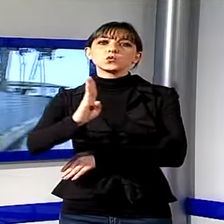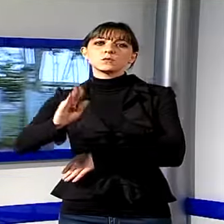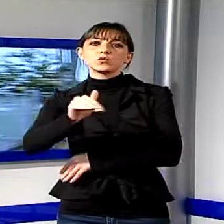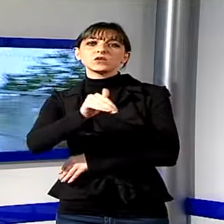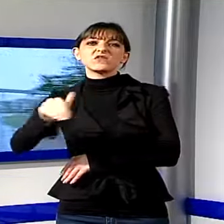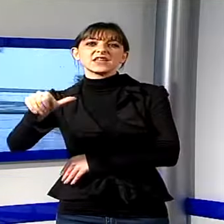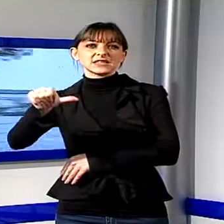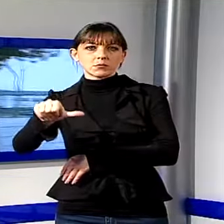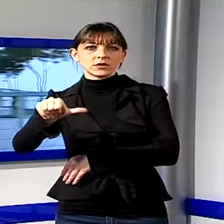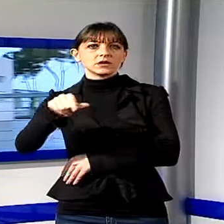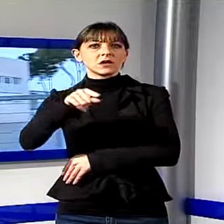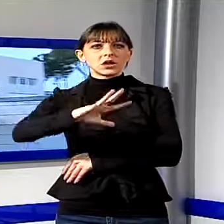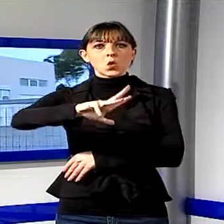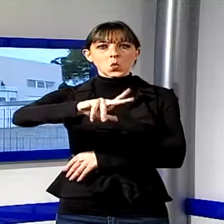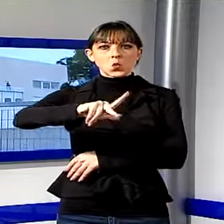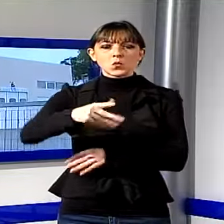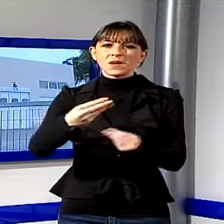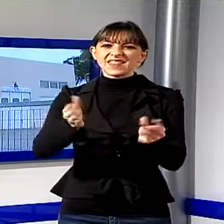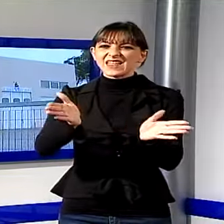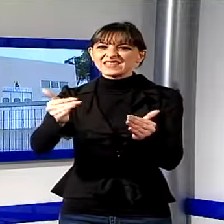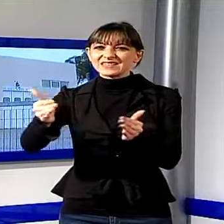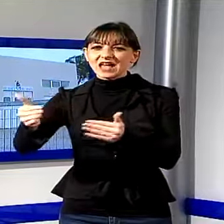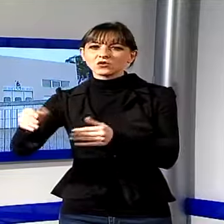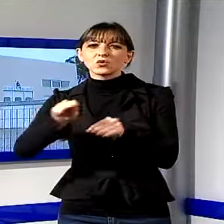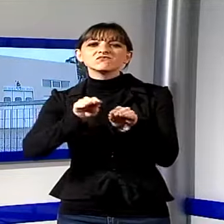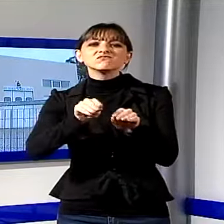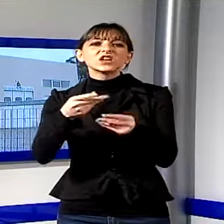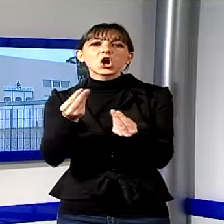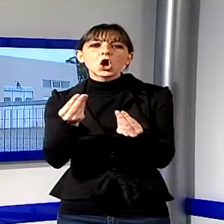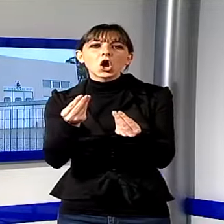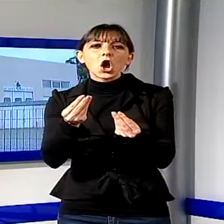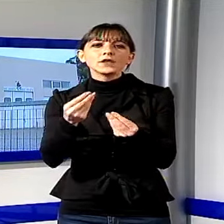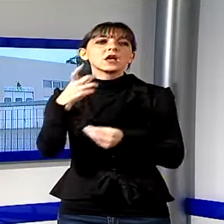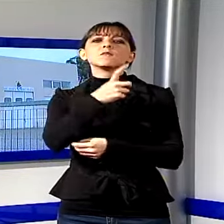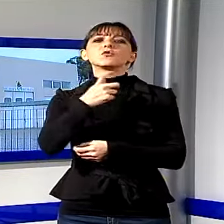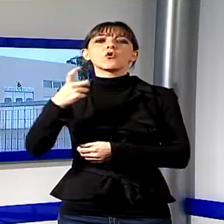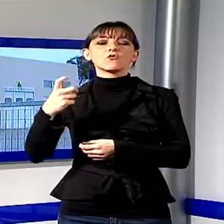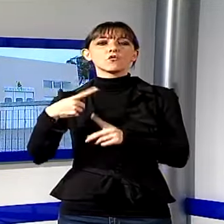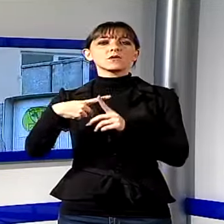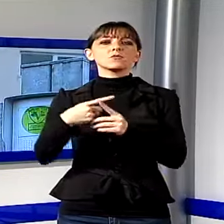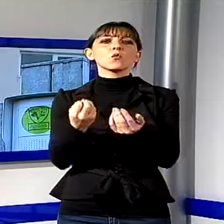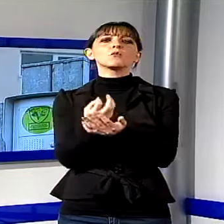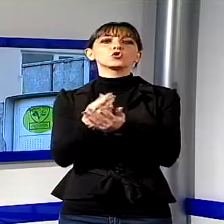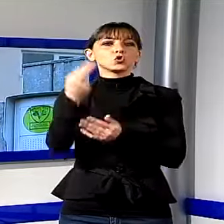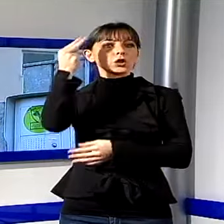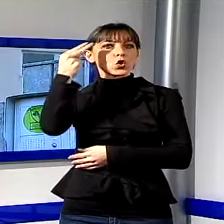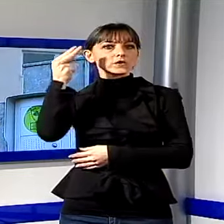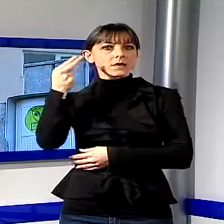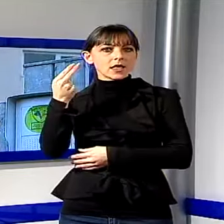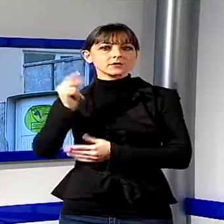e hanno portato via buona parte degli scatoloni contenenti profumi e cosmetici. Secondo gli inquirenti del commissariato di